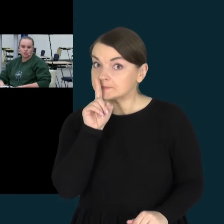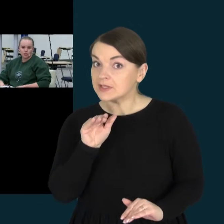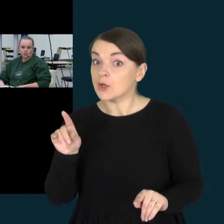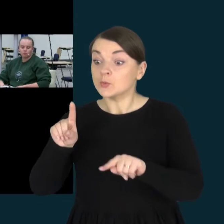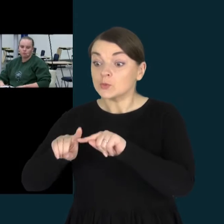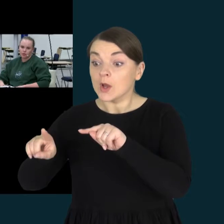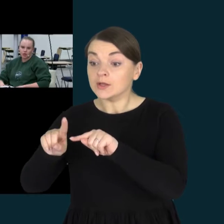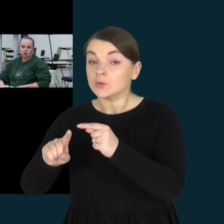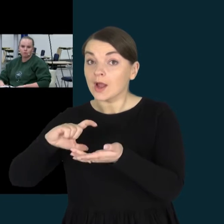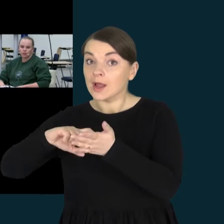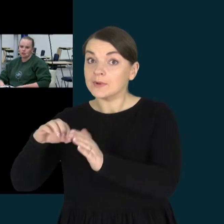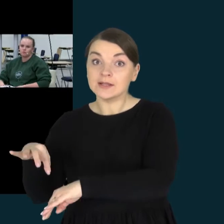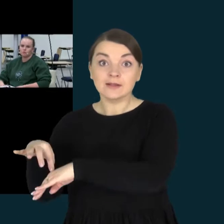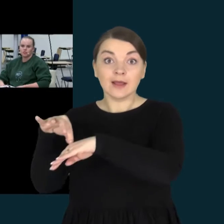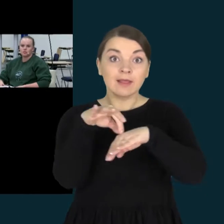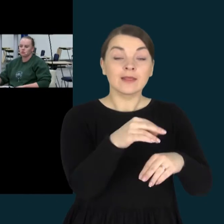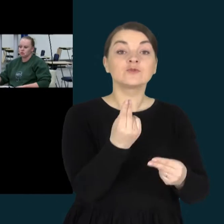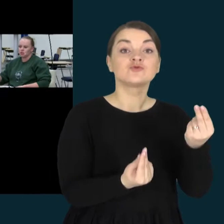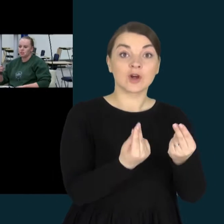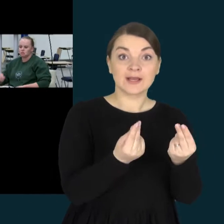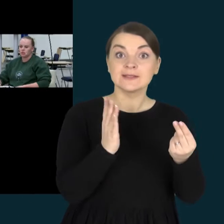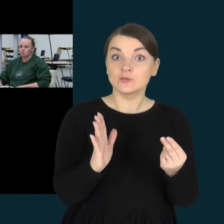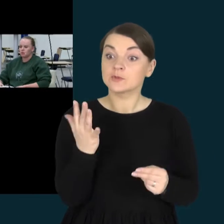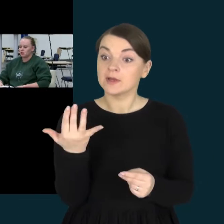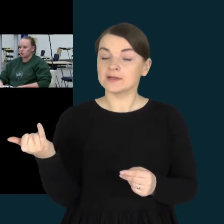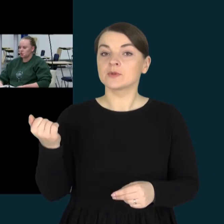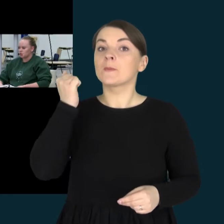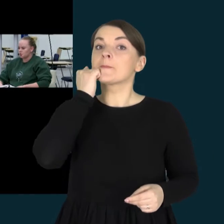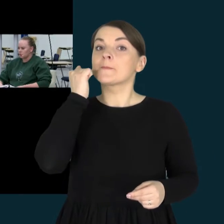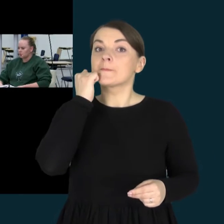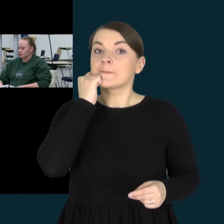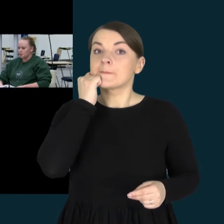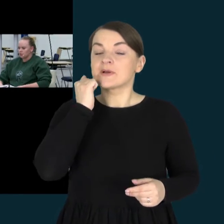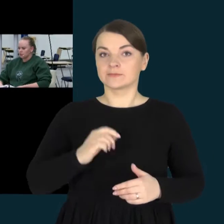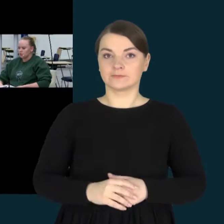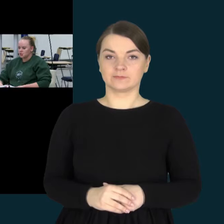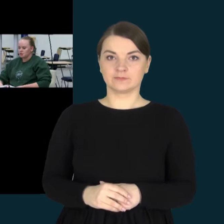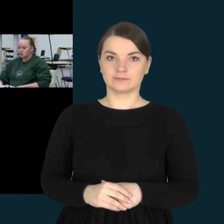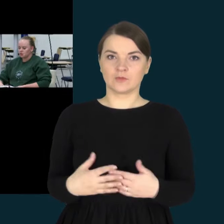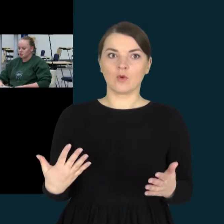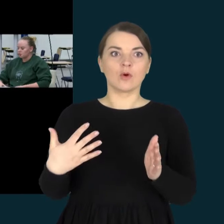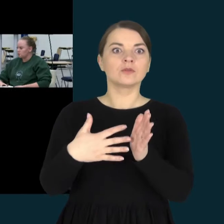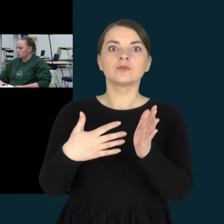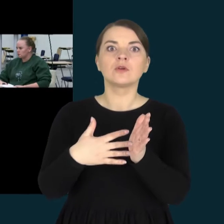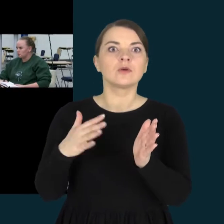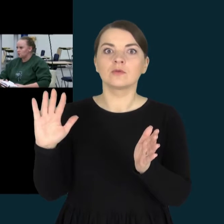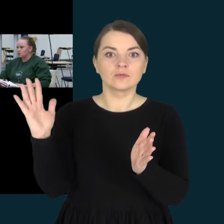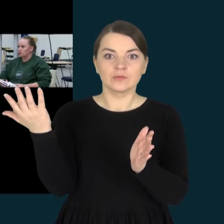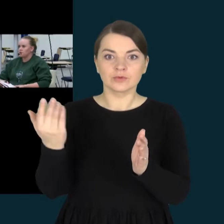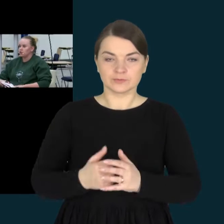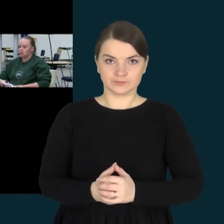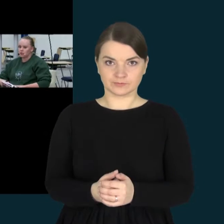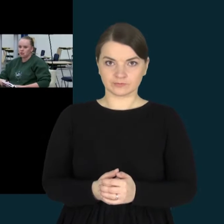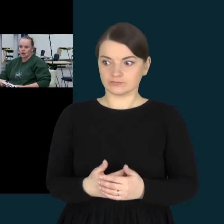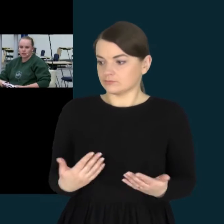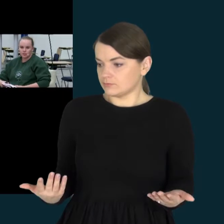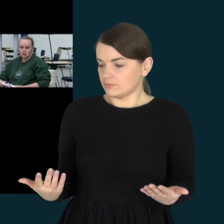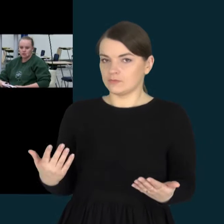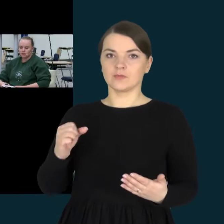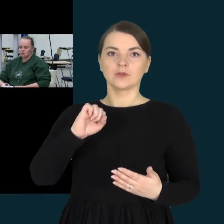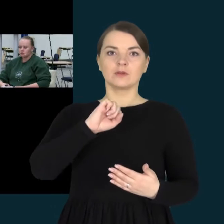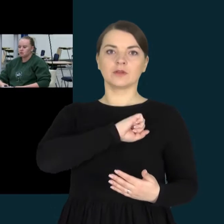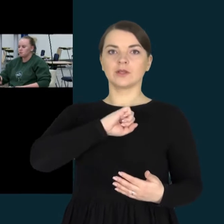eisime žaisti, palauk penkias minutės ir tuo eisime kabinete žaisti. Kas įvyko toliau? Išeina